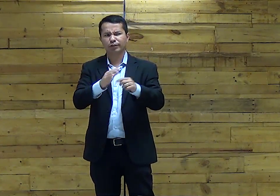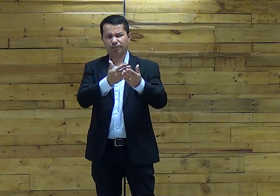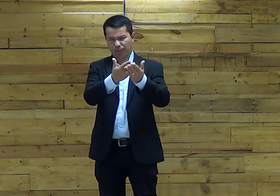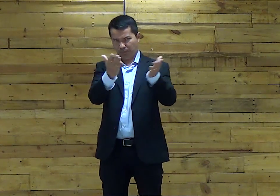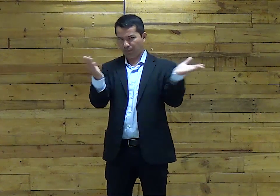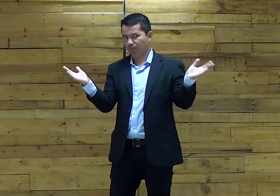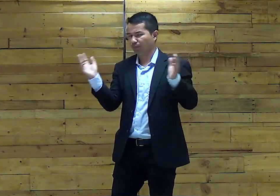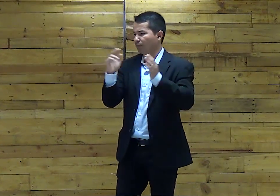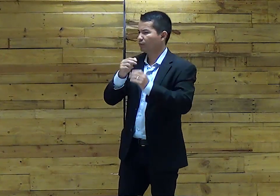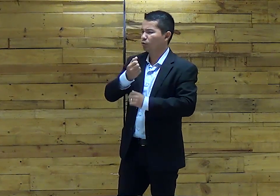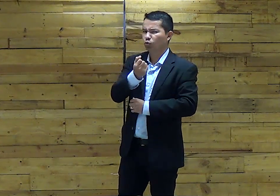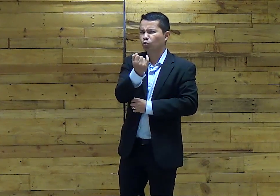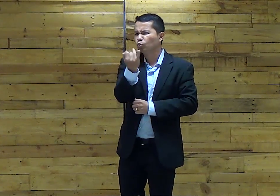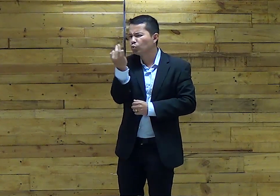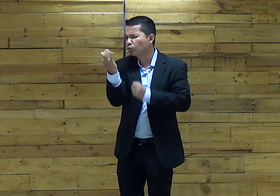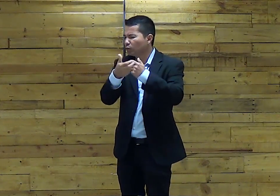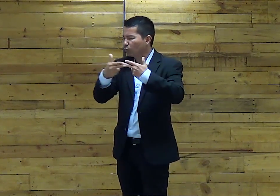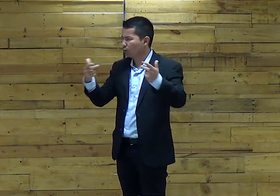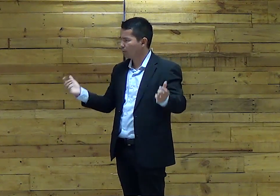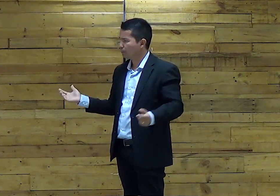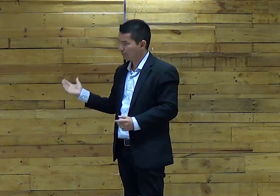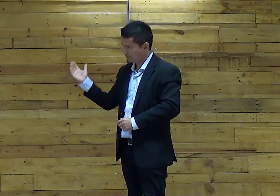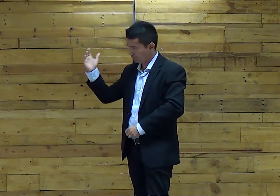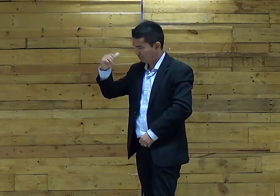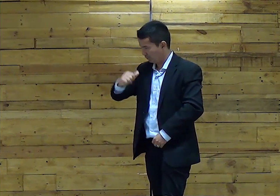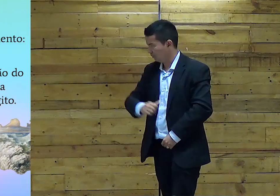Mas eu quero te mostrar Algumas coisas